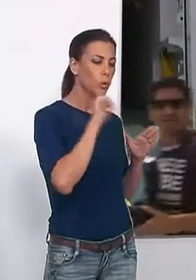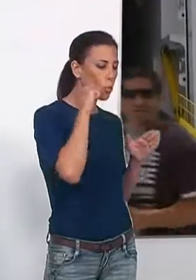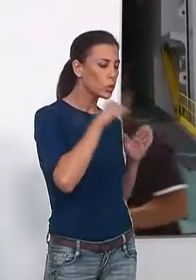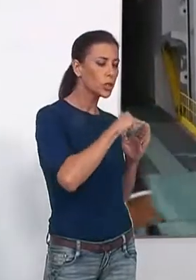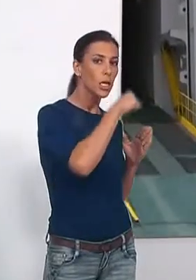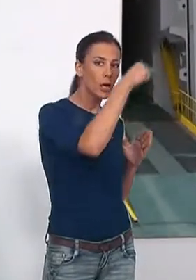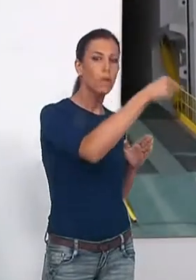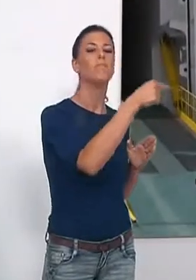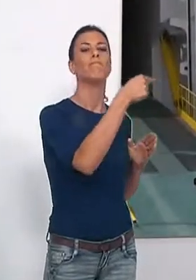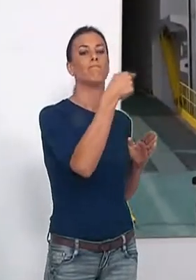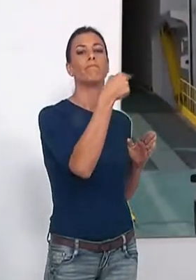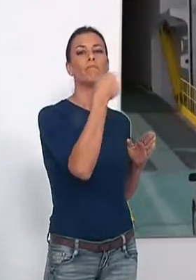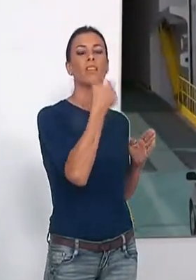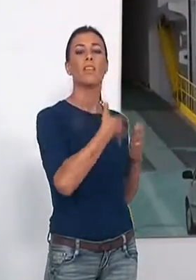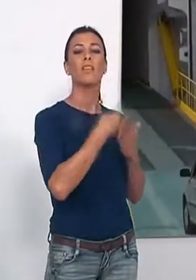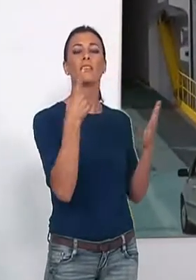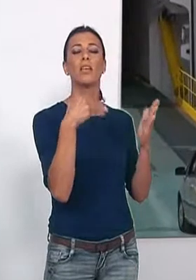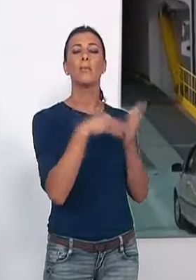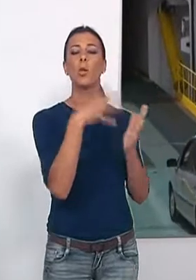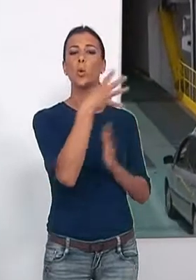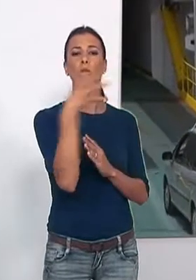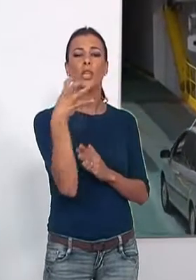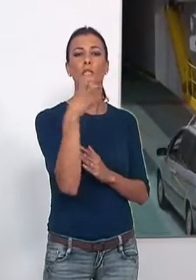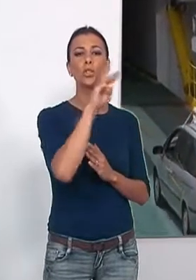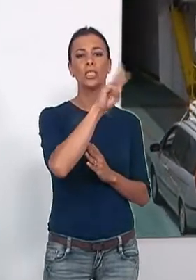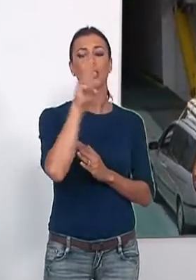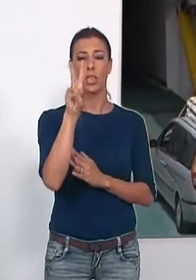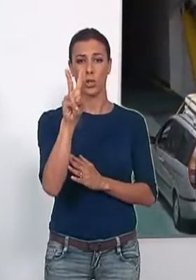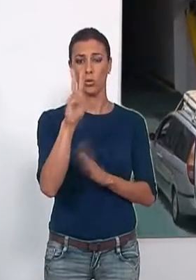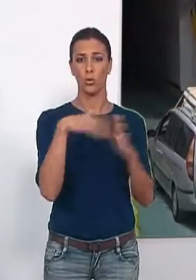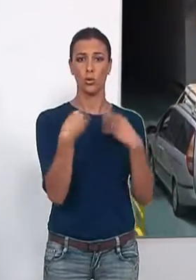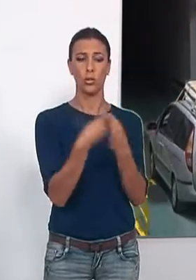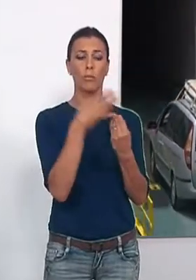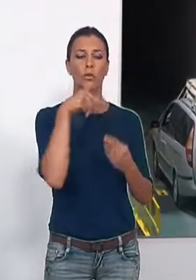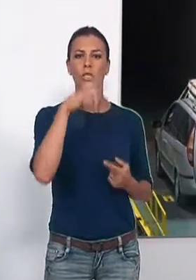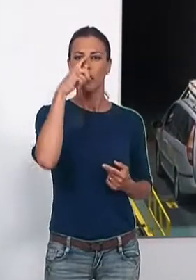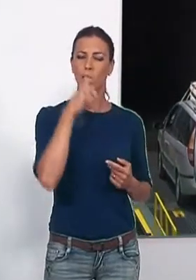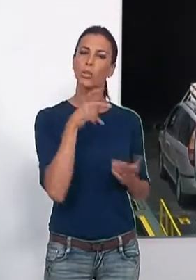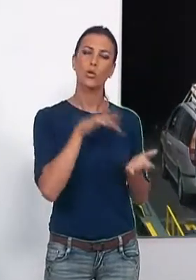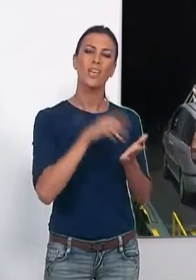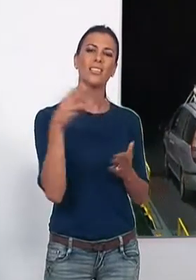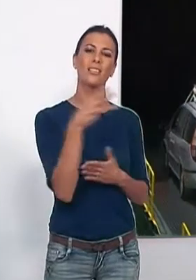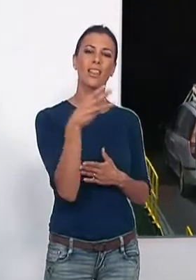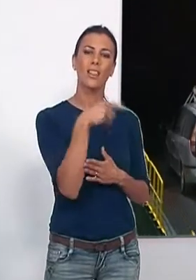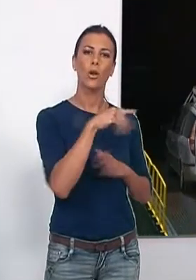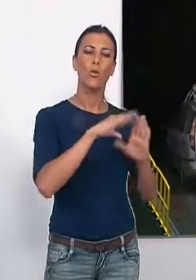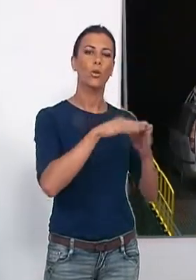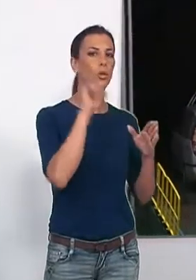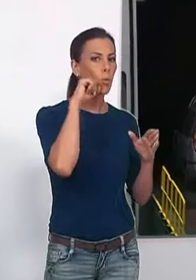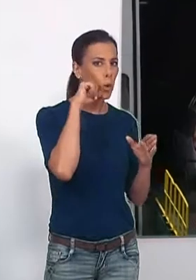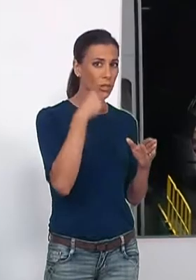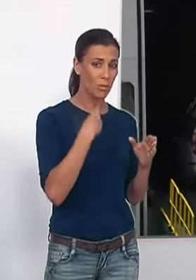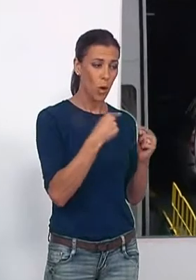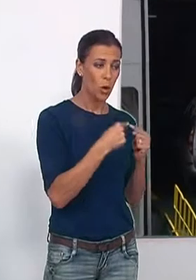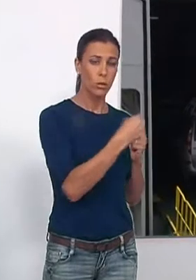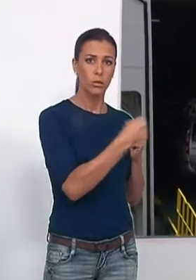puerto de Motril había sido de 16.432. Este año es el tercero del puerto de Motril para